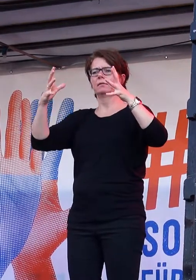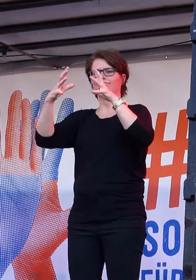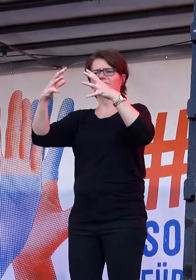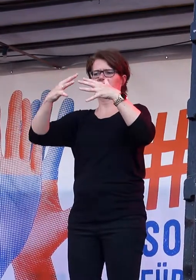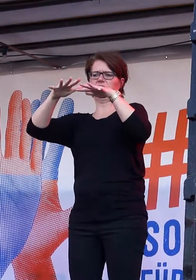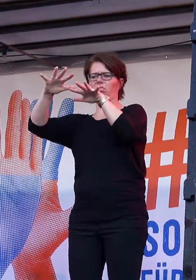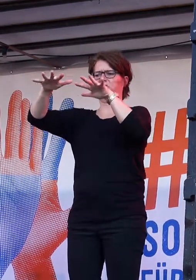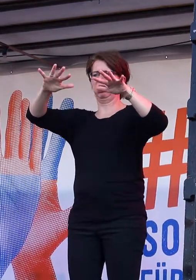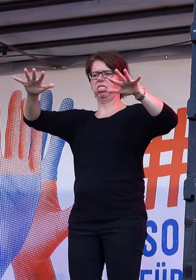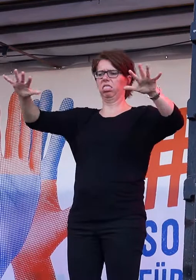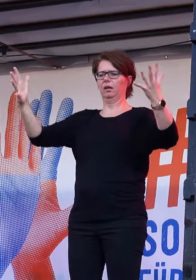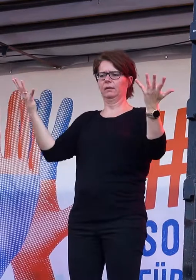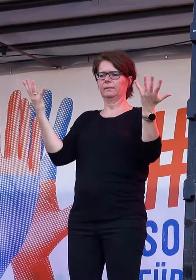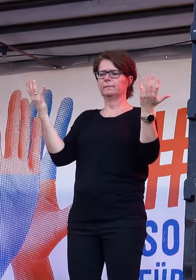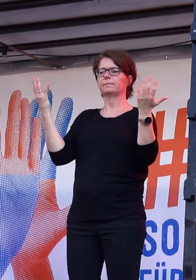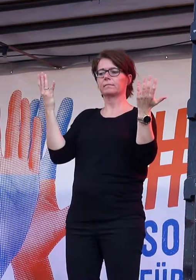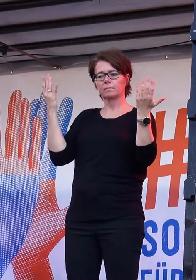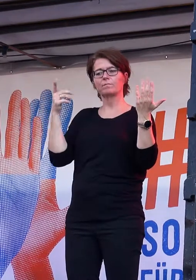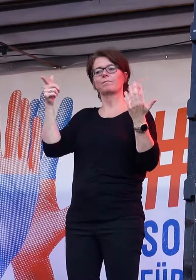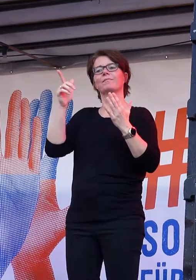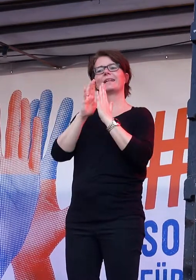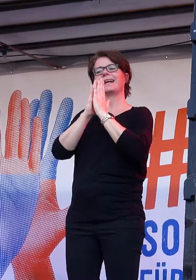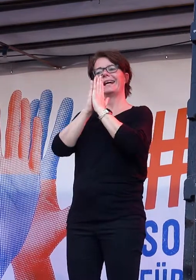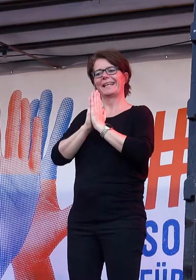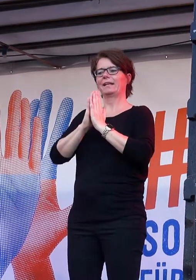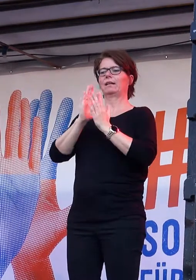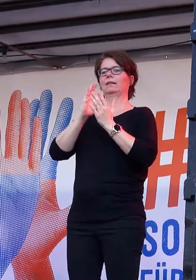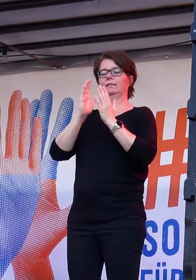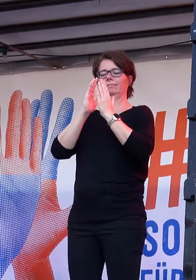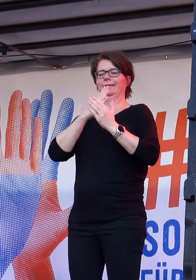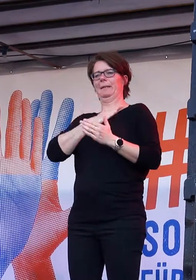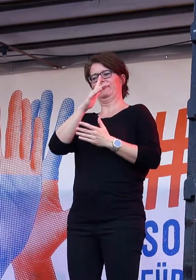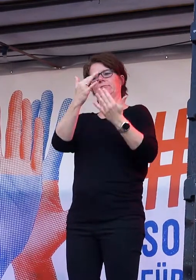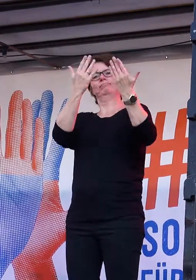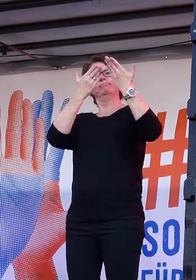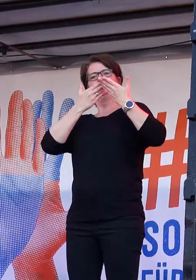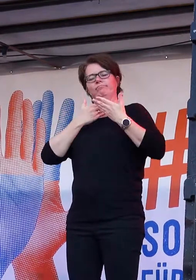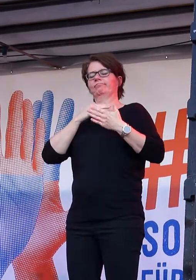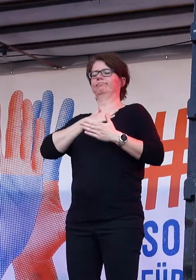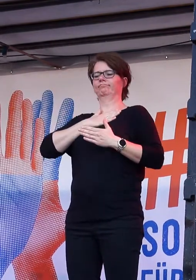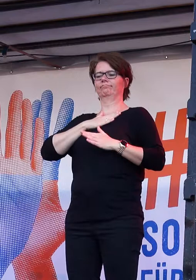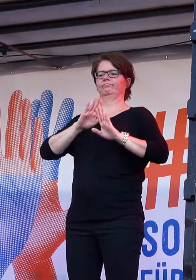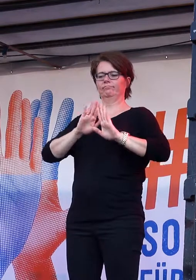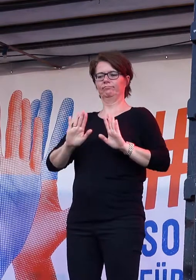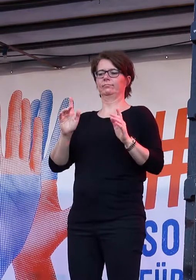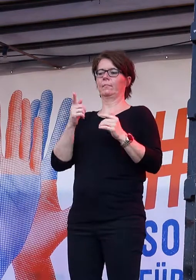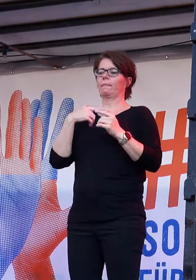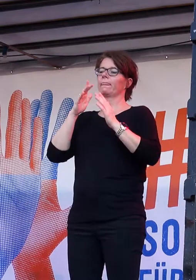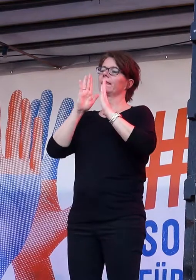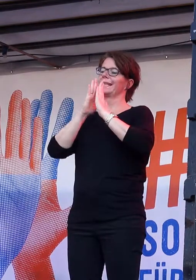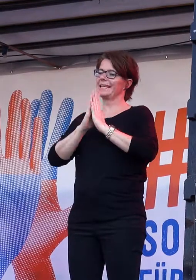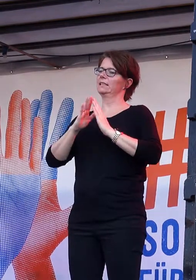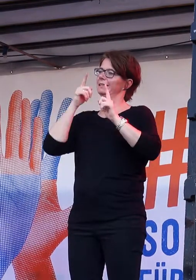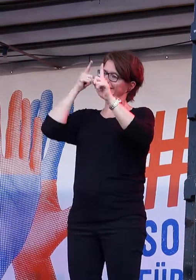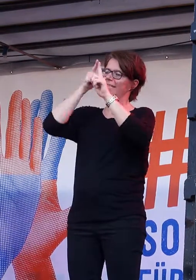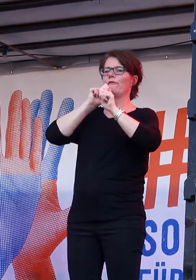Banner an vielen Kirchen. Im öffentlichen Raum. Weil Liebe nicht nur der Seele gut tut. Sie macht